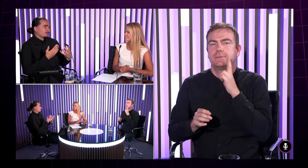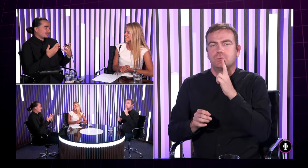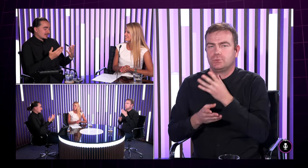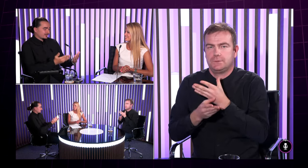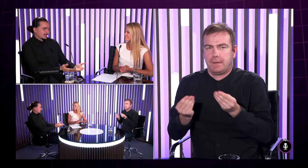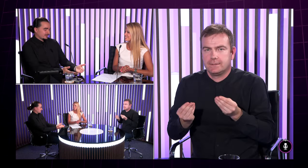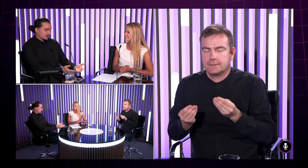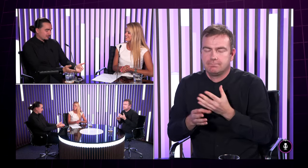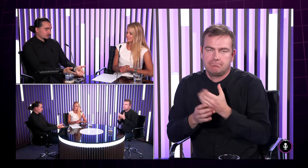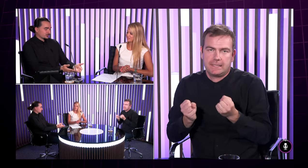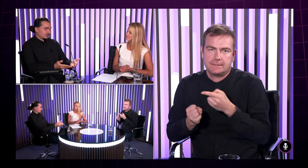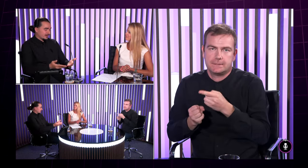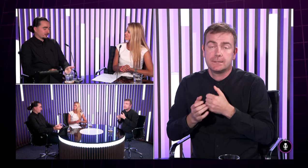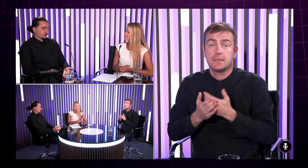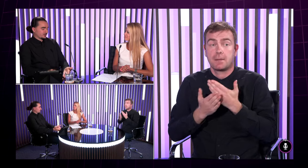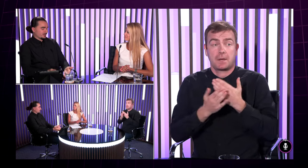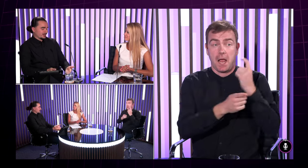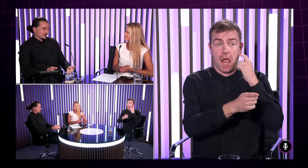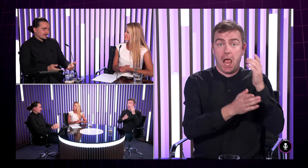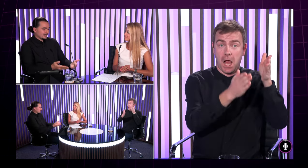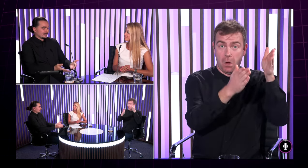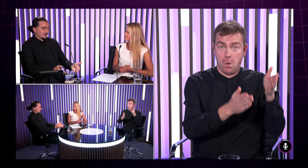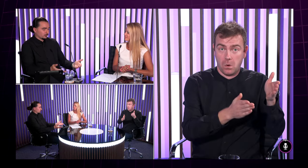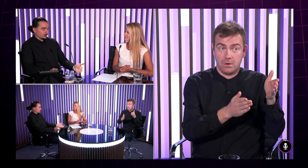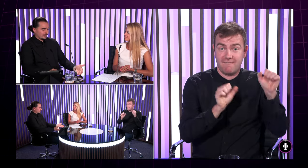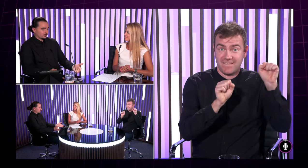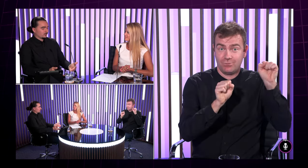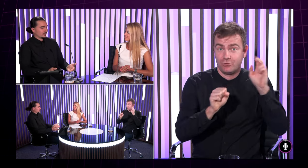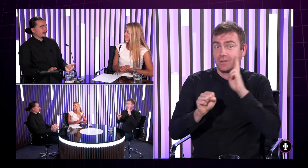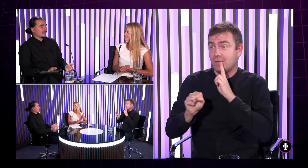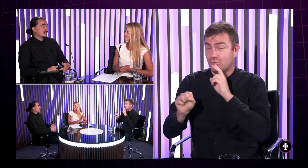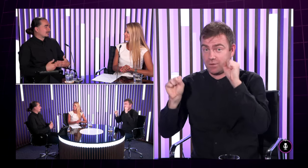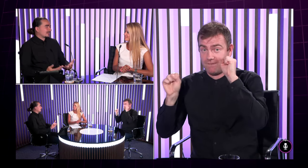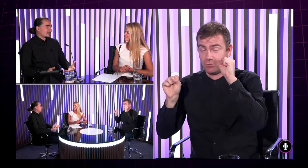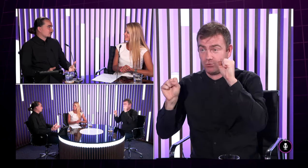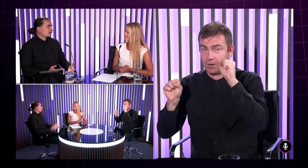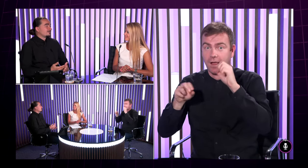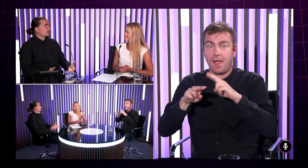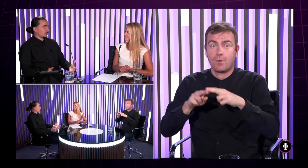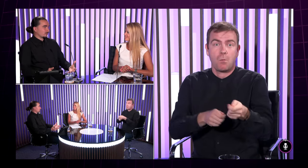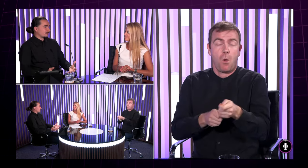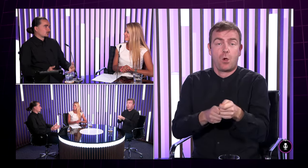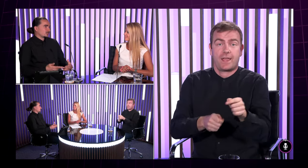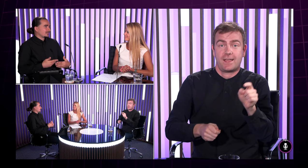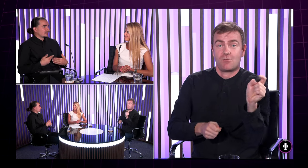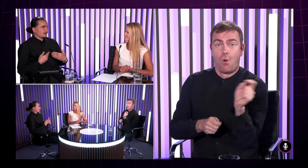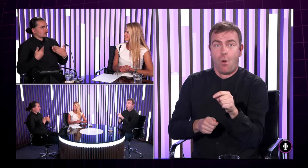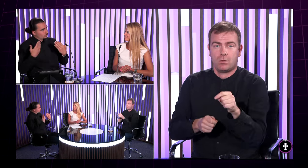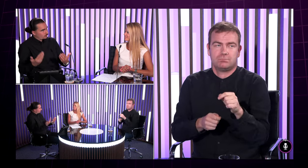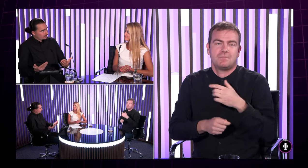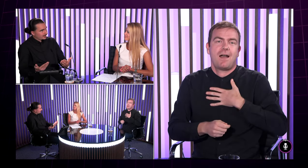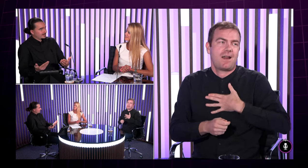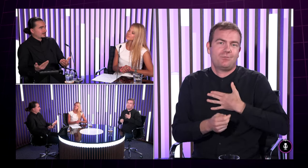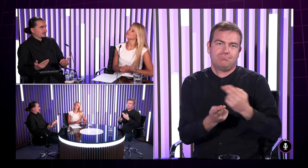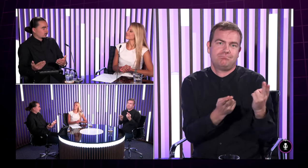že keď si dáte vedľa seba nepočujúceho človeka a počujúceho a že teraz strieľ sa gól toho týmu ktorému teda fandia tak je tá radosť veľmi podobná možno nie teda